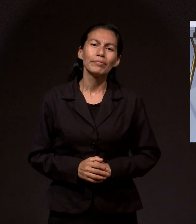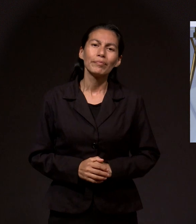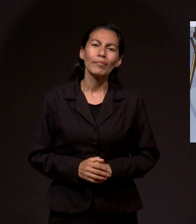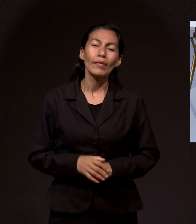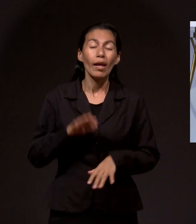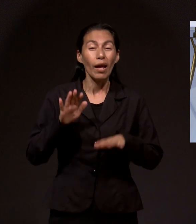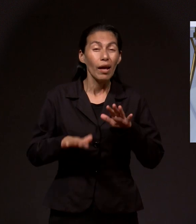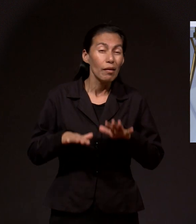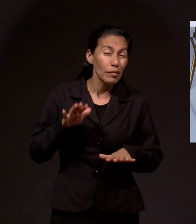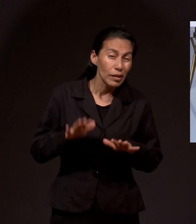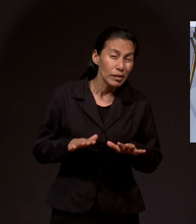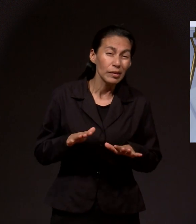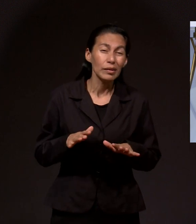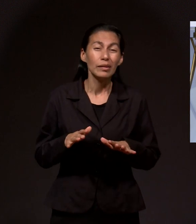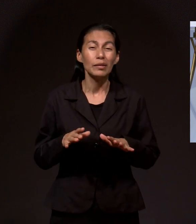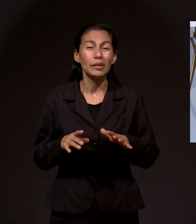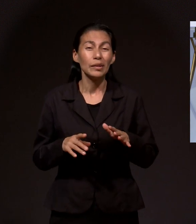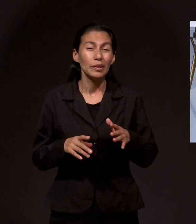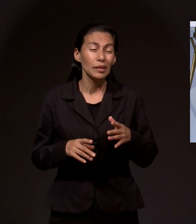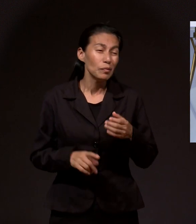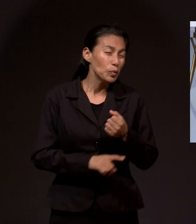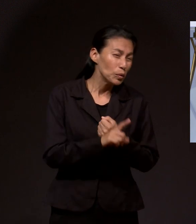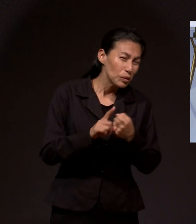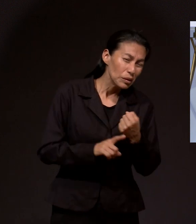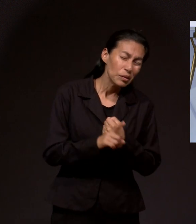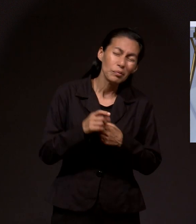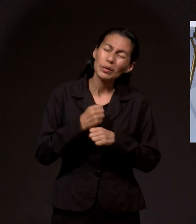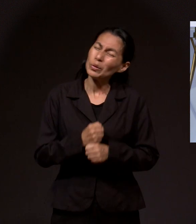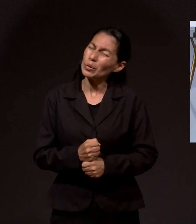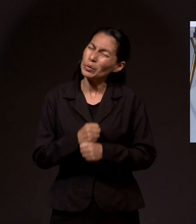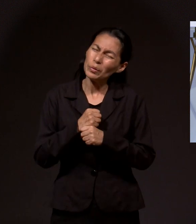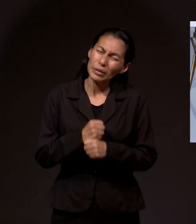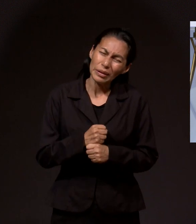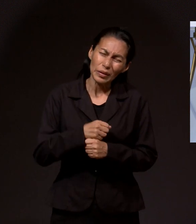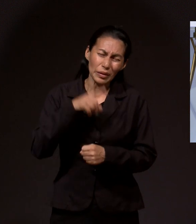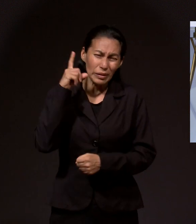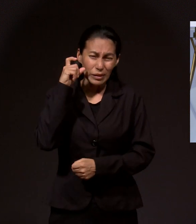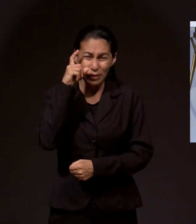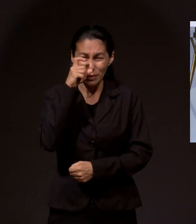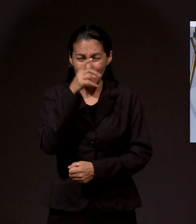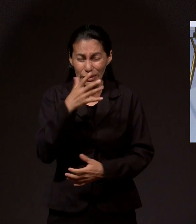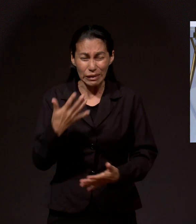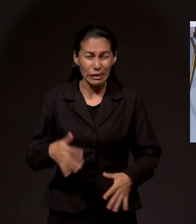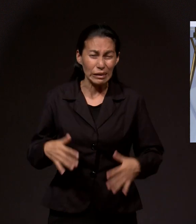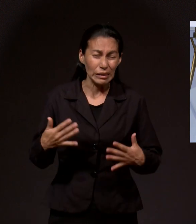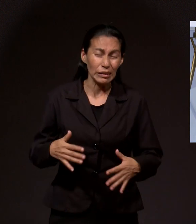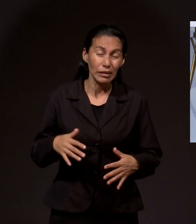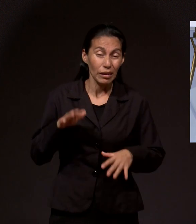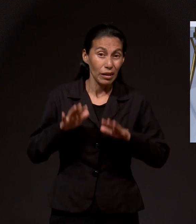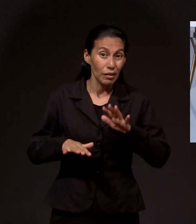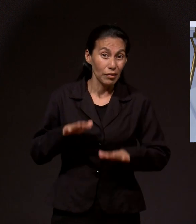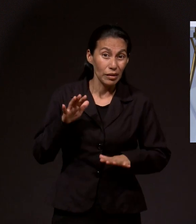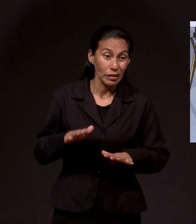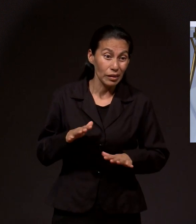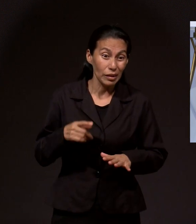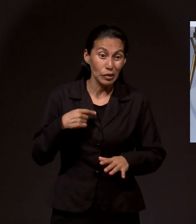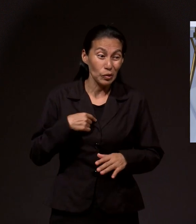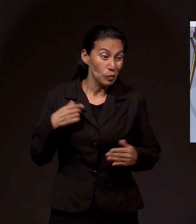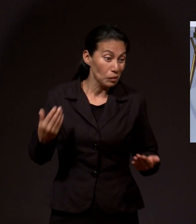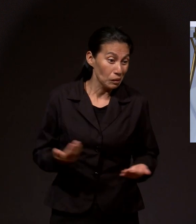cuando la vida nos ha golpeado y deseamos realmente no haber nacido,